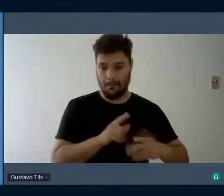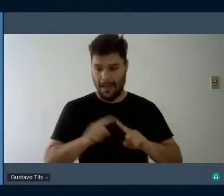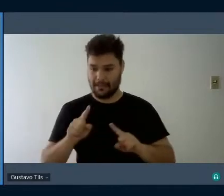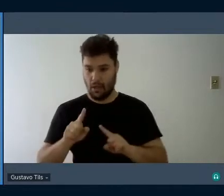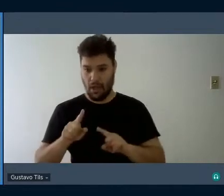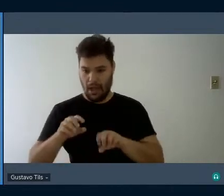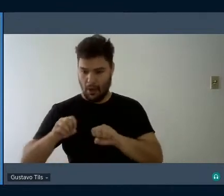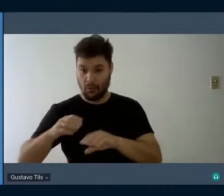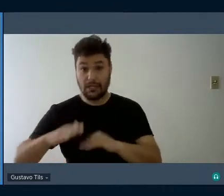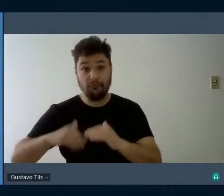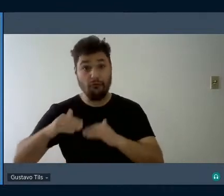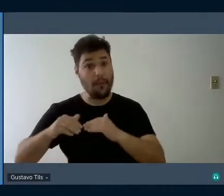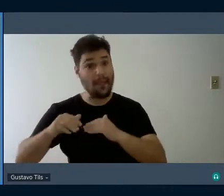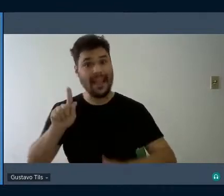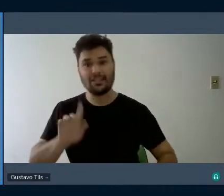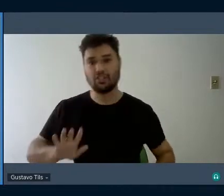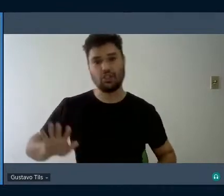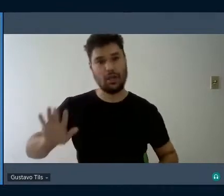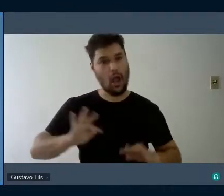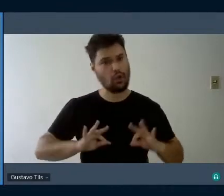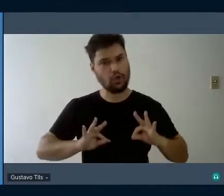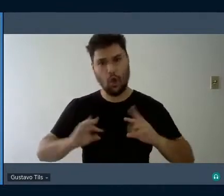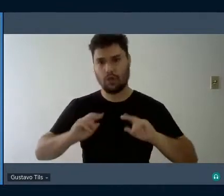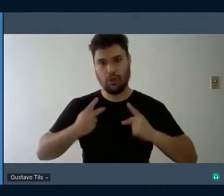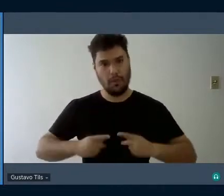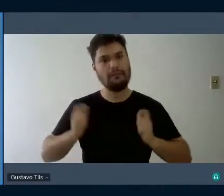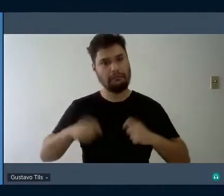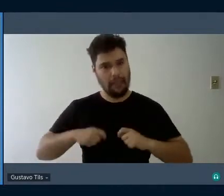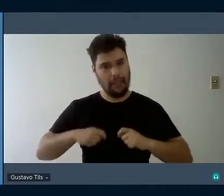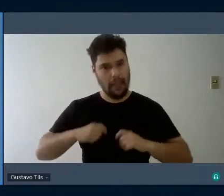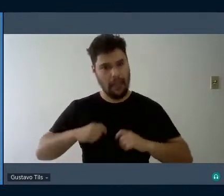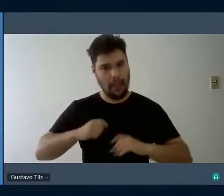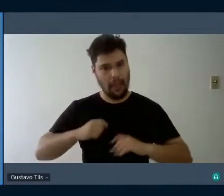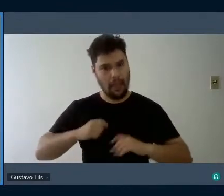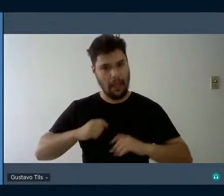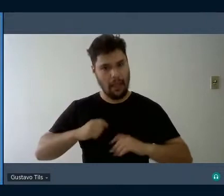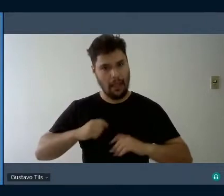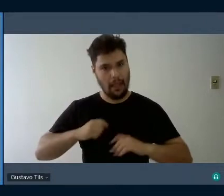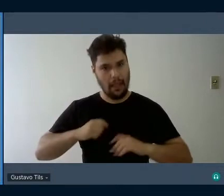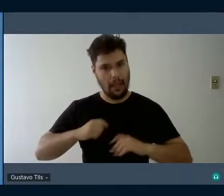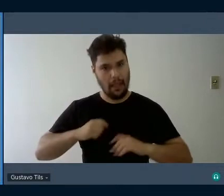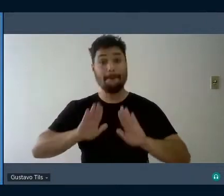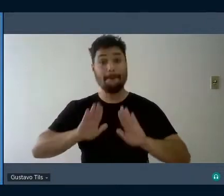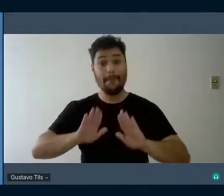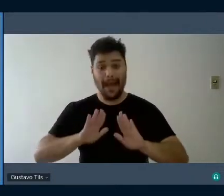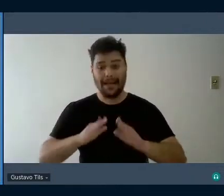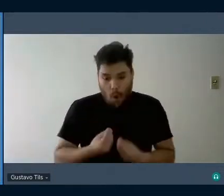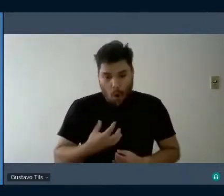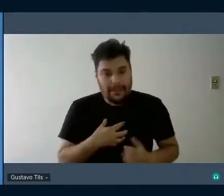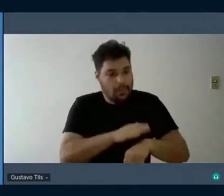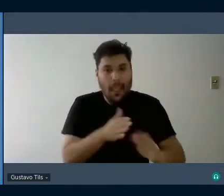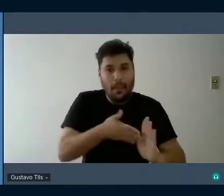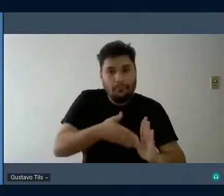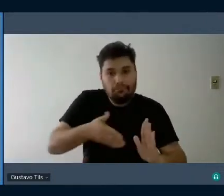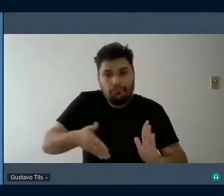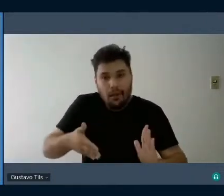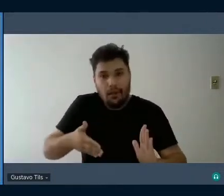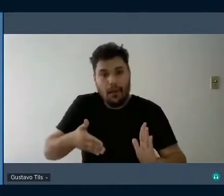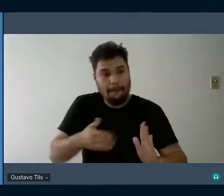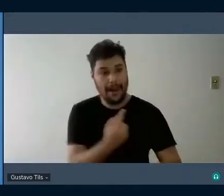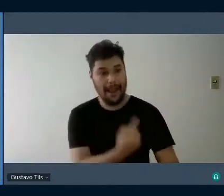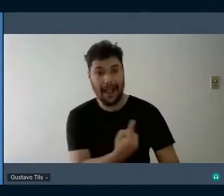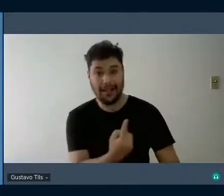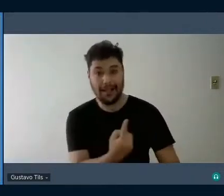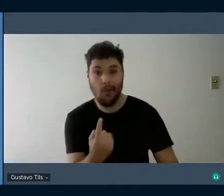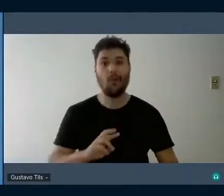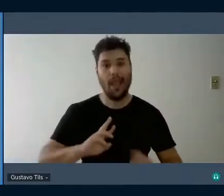desenvolvimento ocorre para todos, entretanto, o modo, o tempo e a duração é algo muito particular